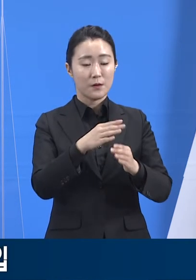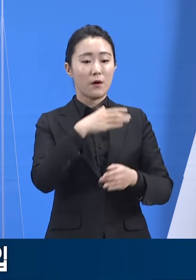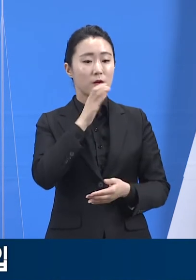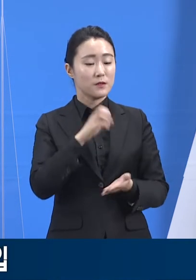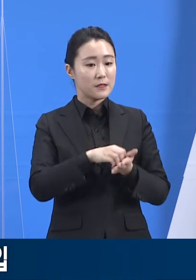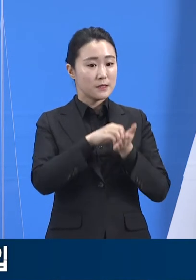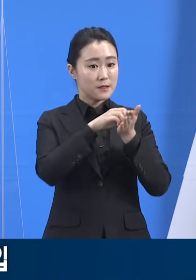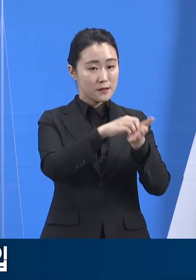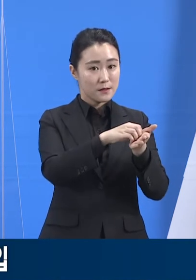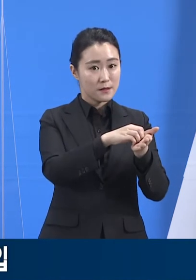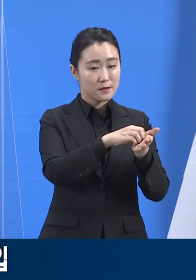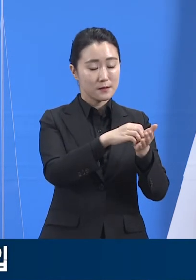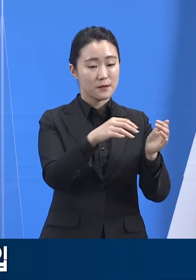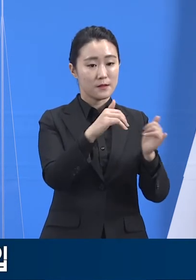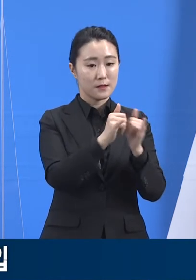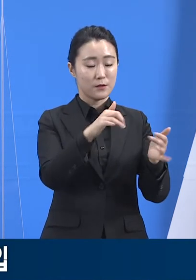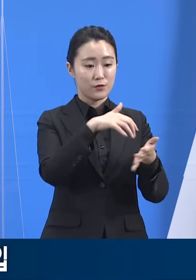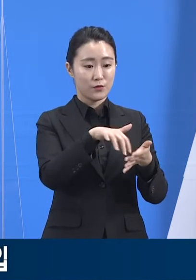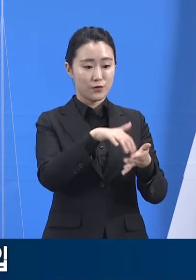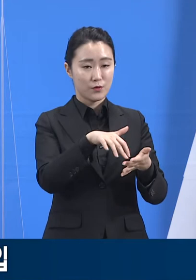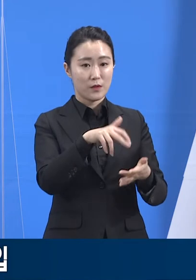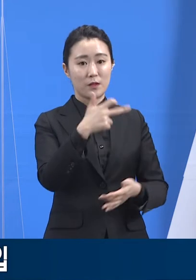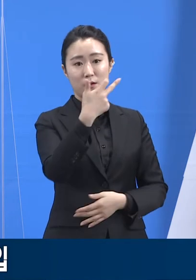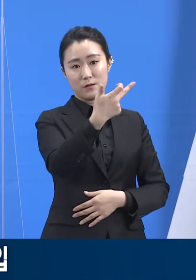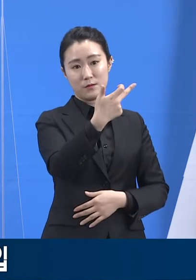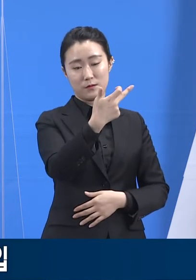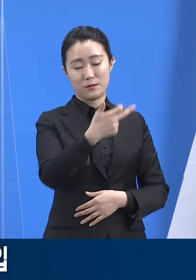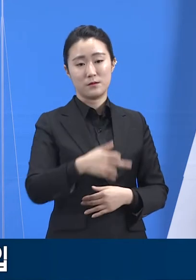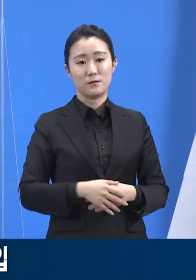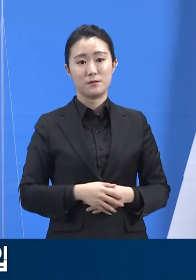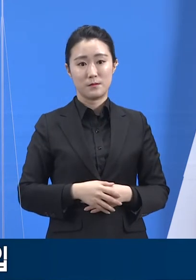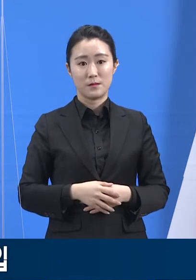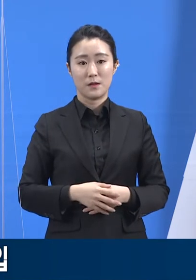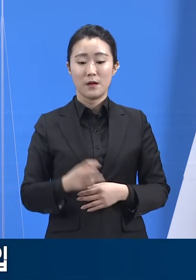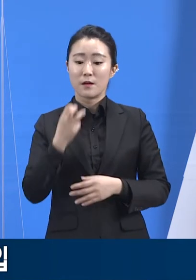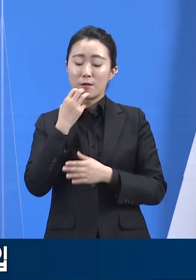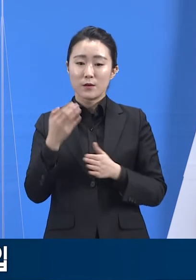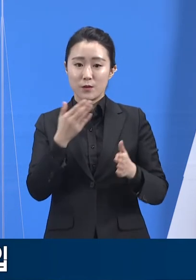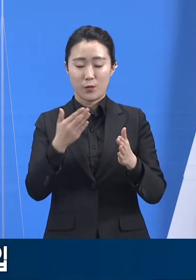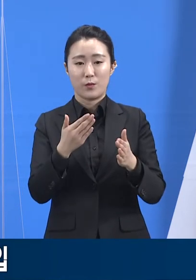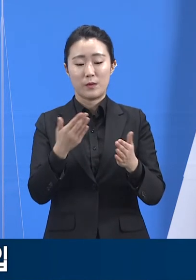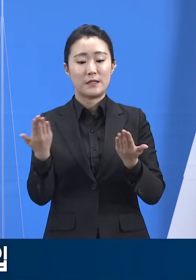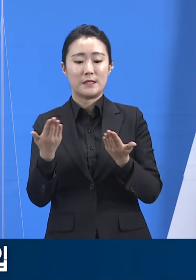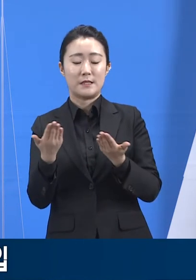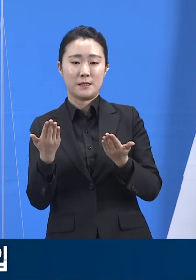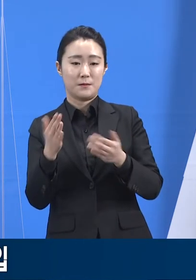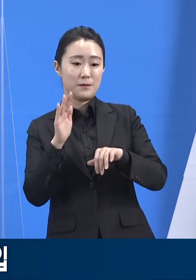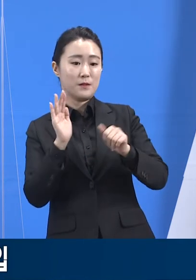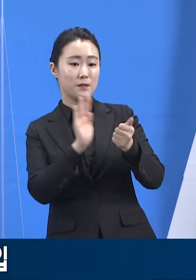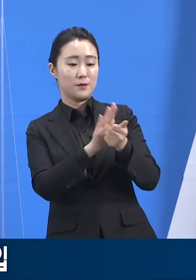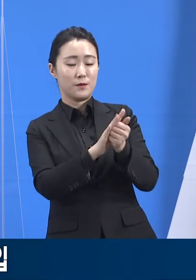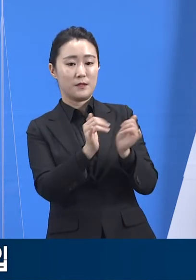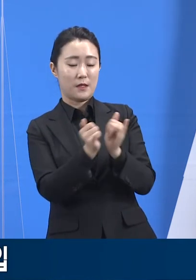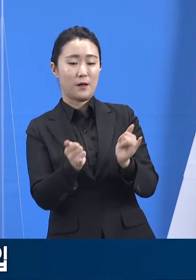경기도 긴급의료지원단에서 11명의 지원 인력을 25일부터 긴급 투입하였습니다.